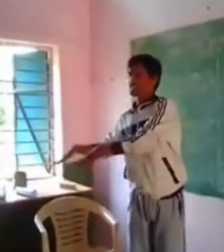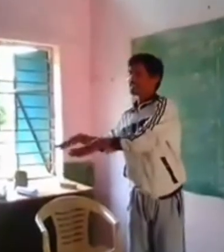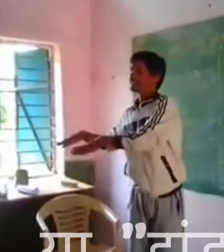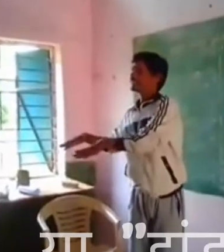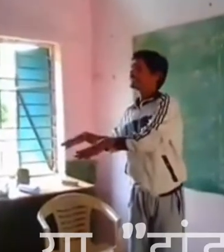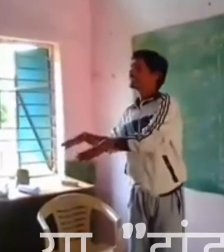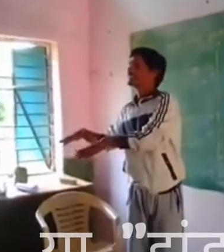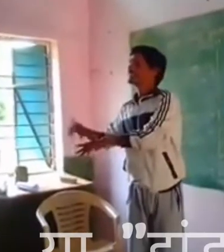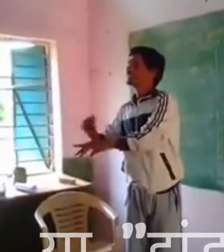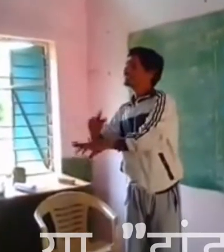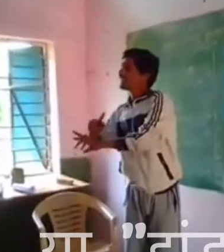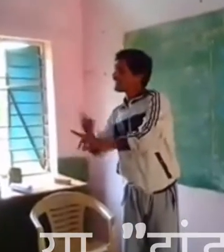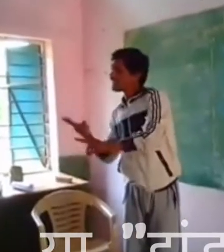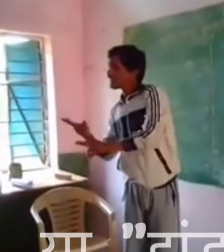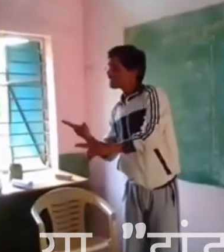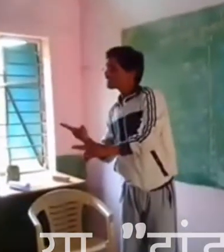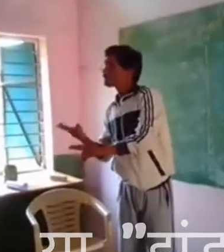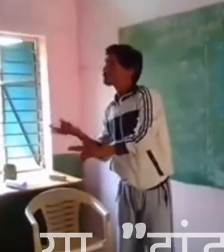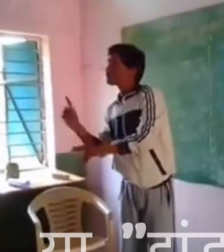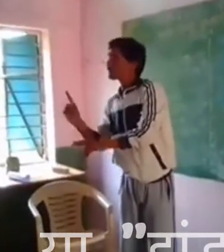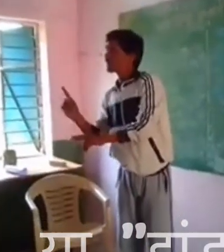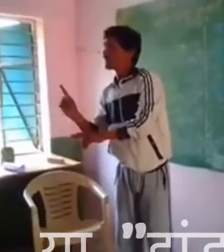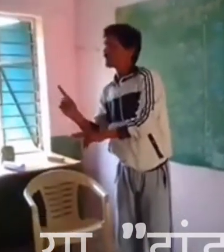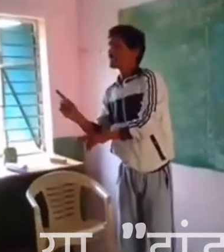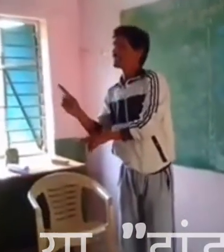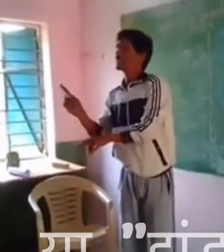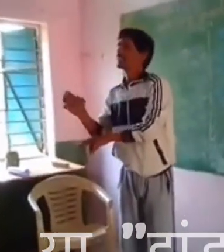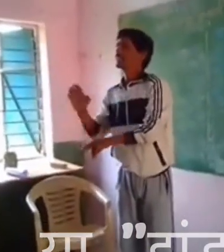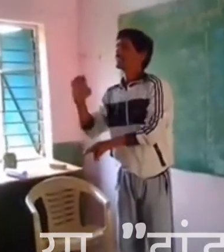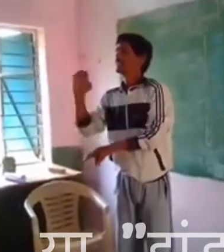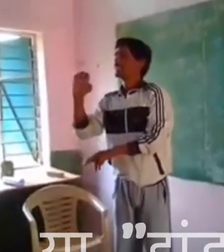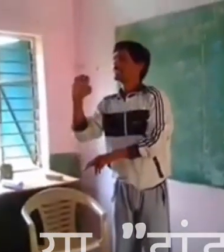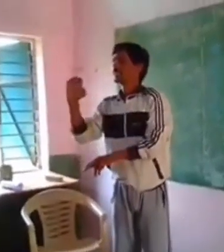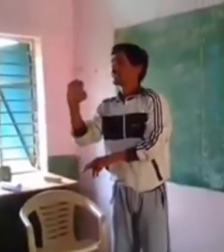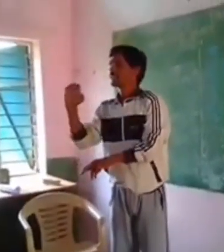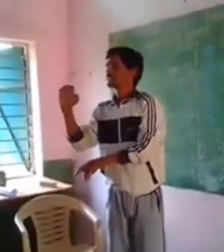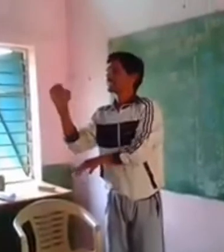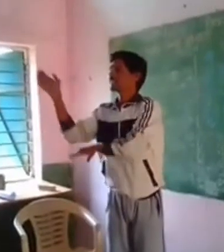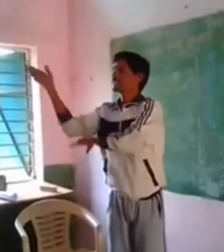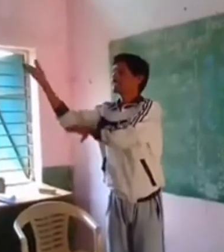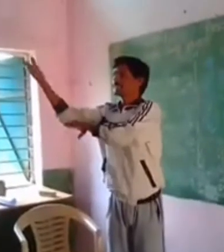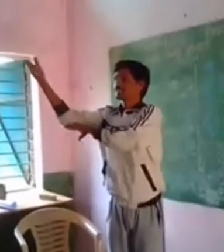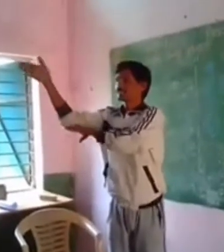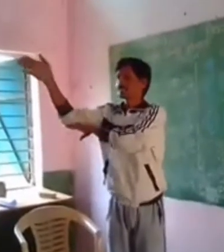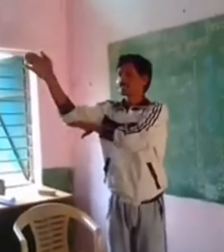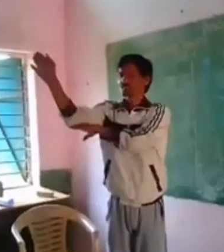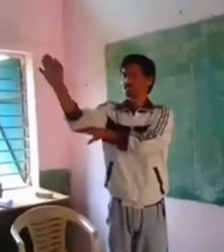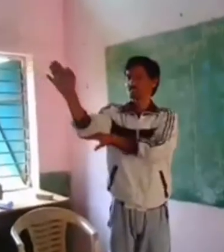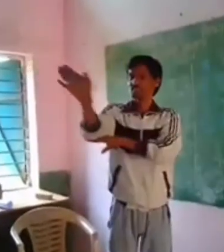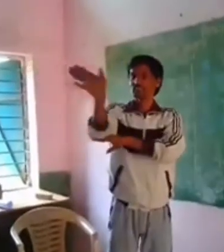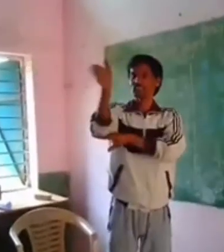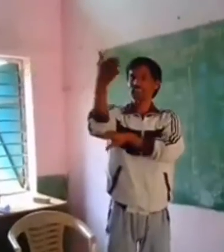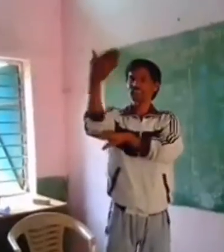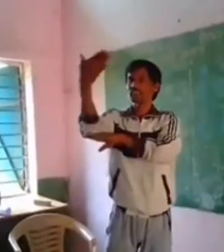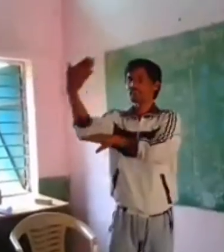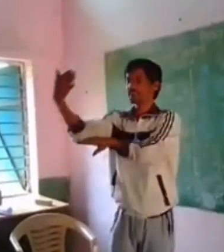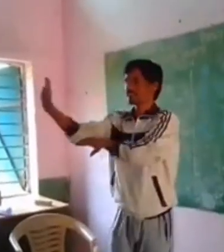यह दूसरे क्या बनेगा यह जा से जमना